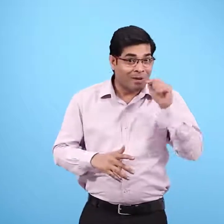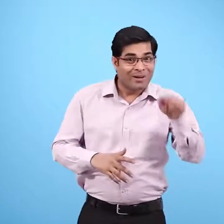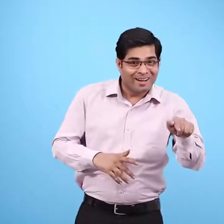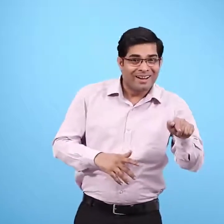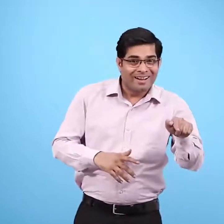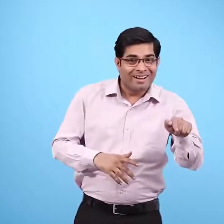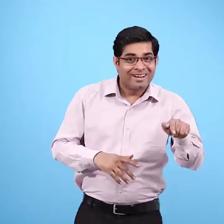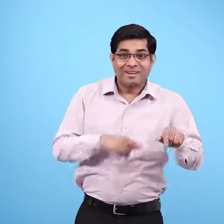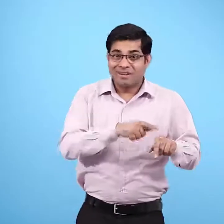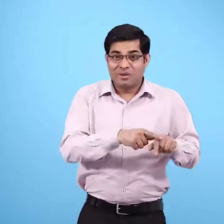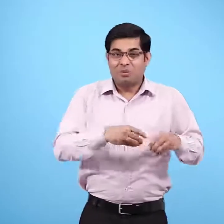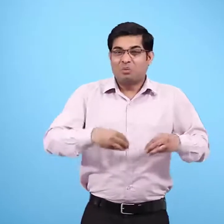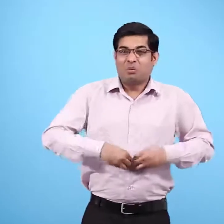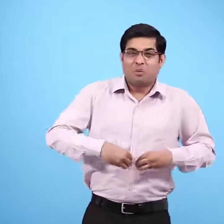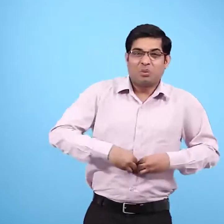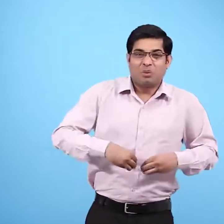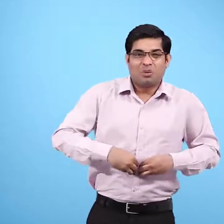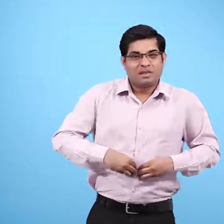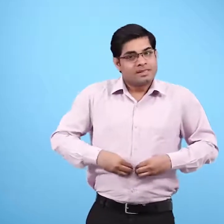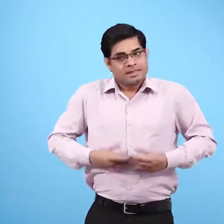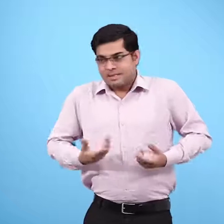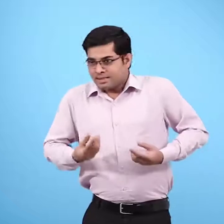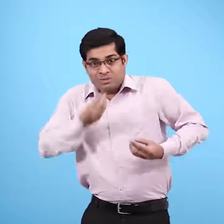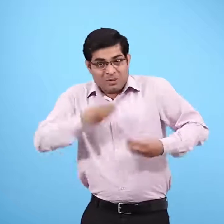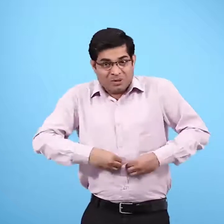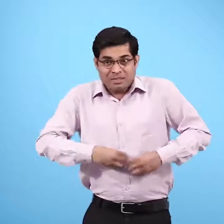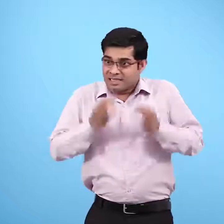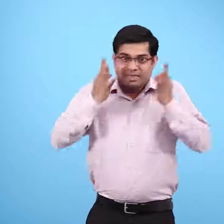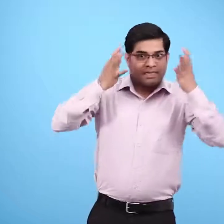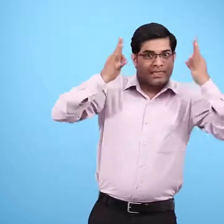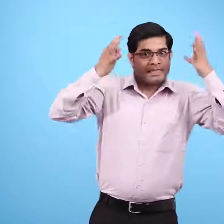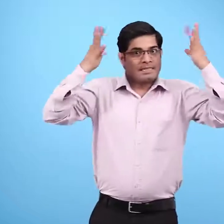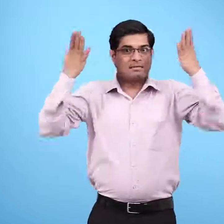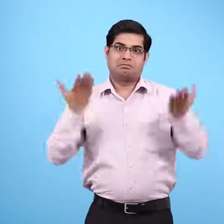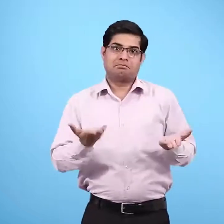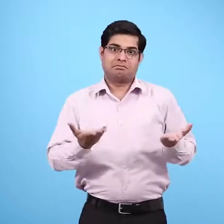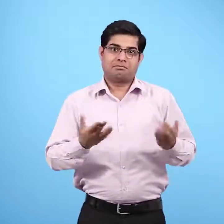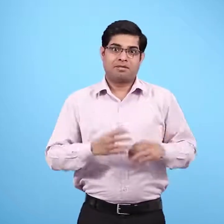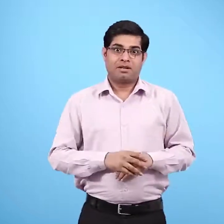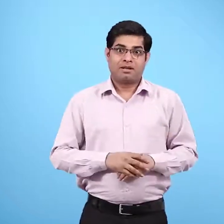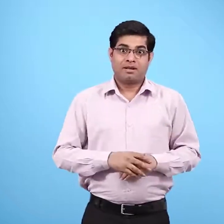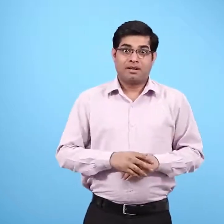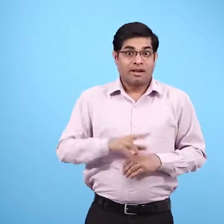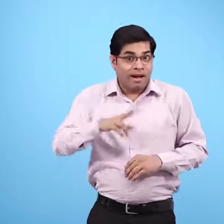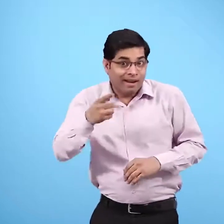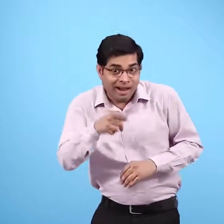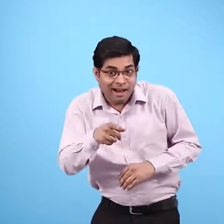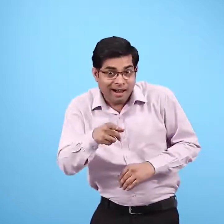बच्चा बोला जब भूक लगती है तो मुझे गुस्सा आता है दूसरा बच्चा